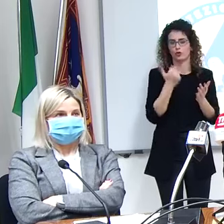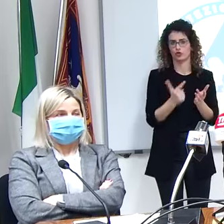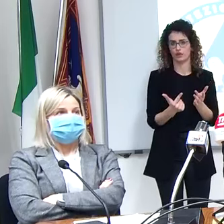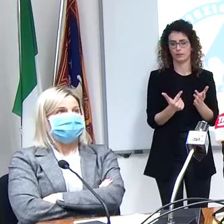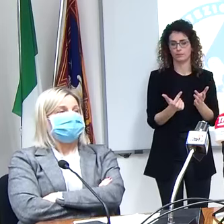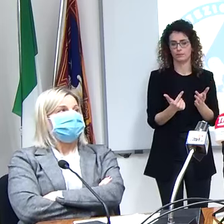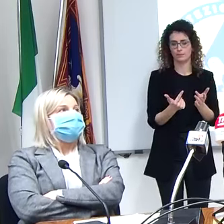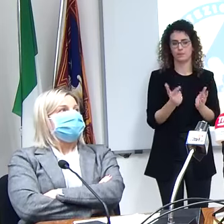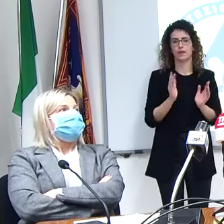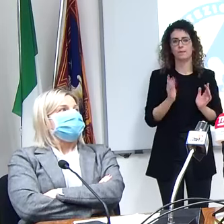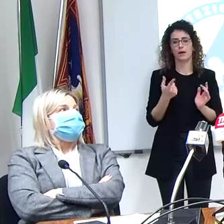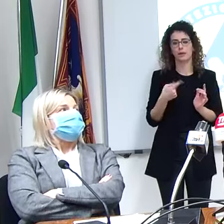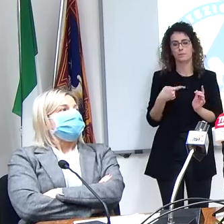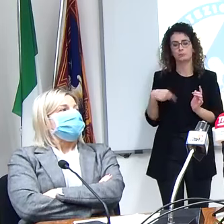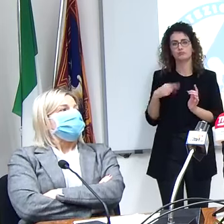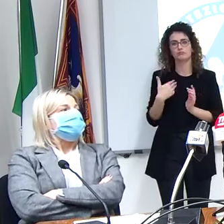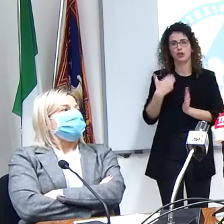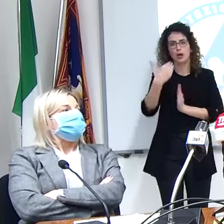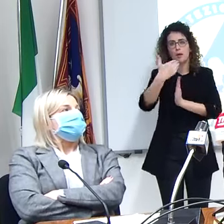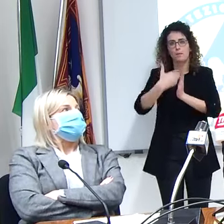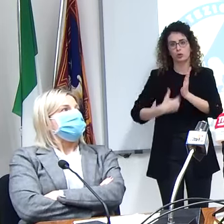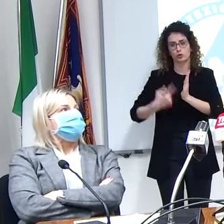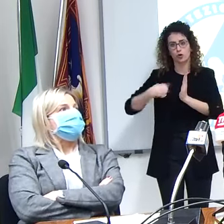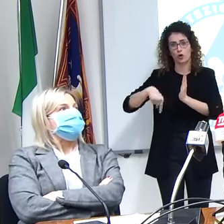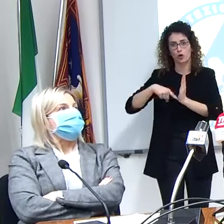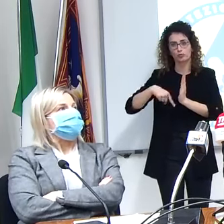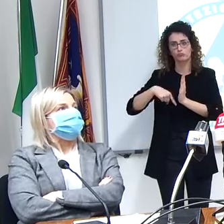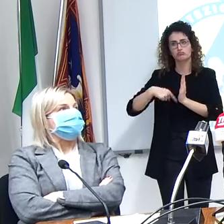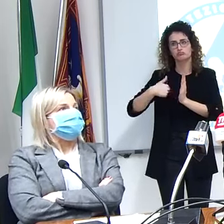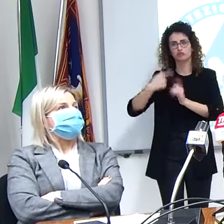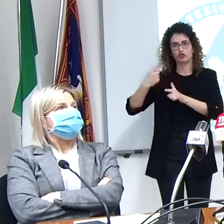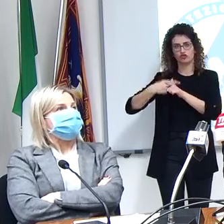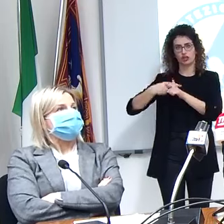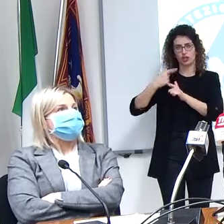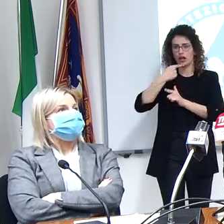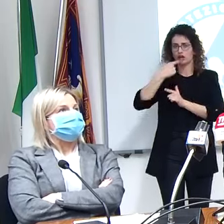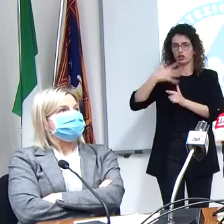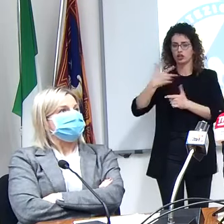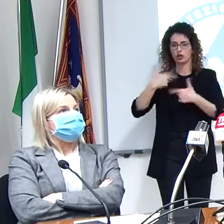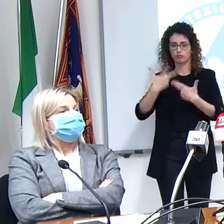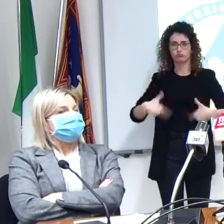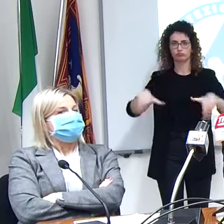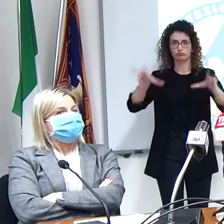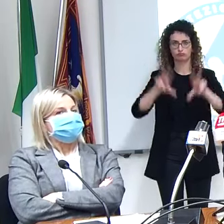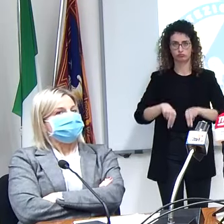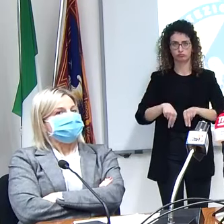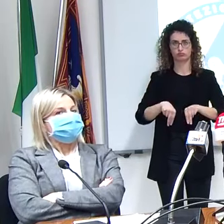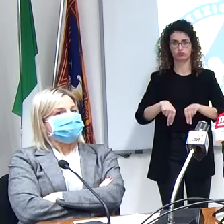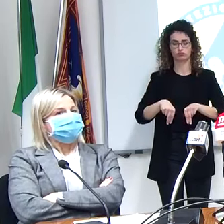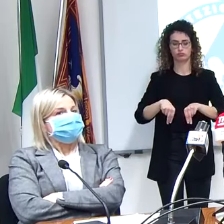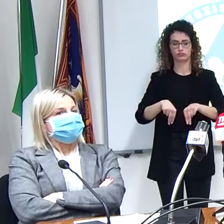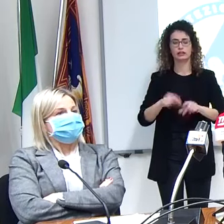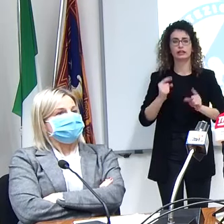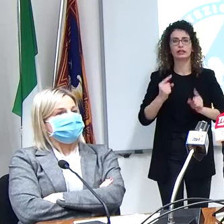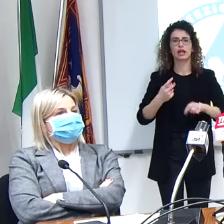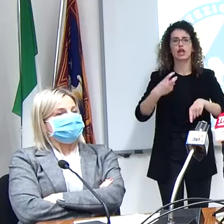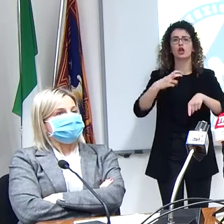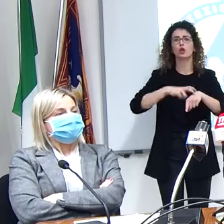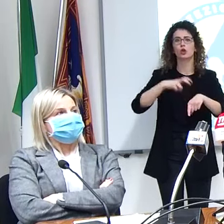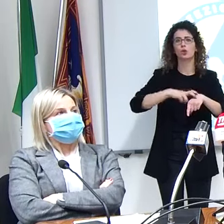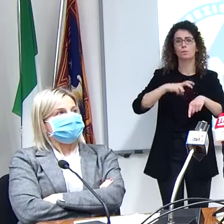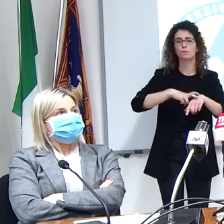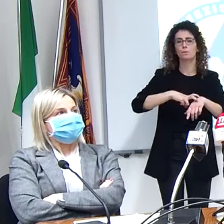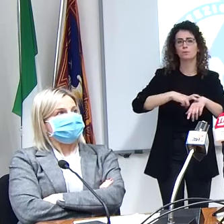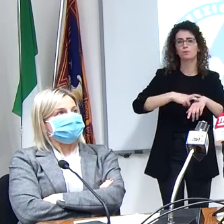se già il protocollo nostro di gennaio lo diceva io lo ribadisco nel caso in cui un medico ritenga